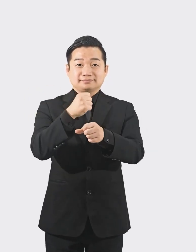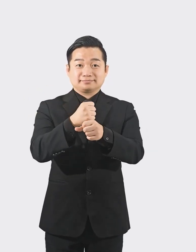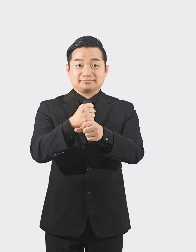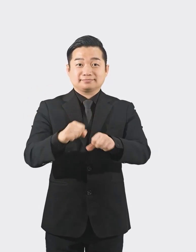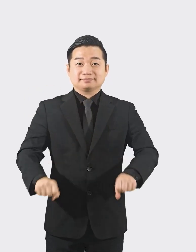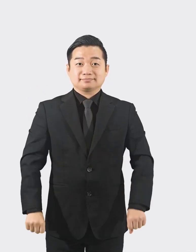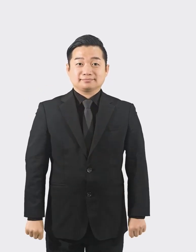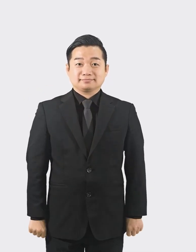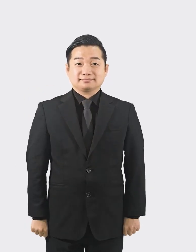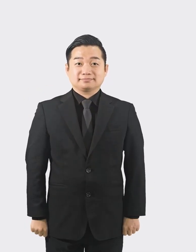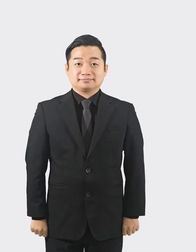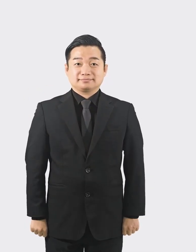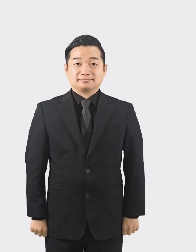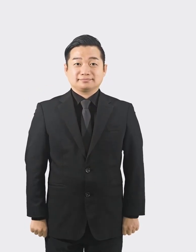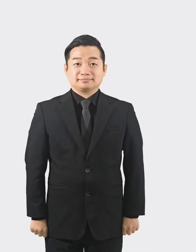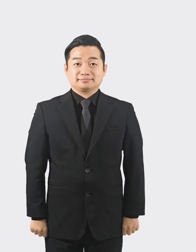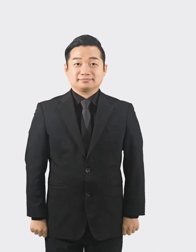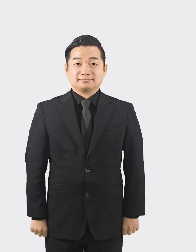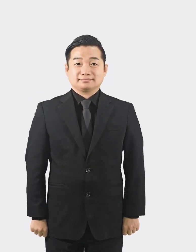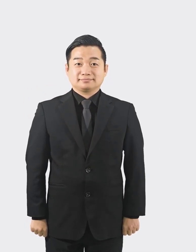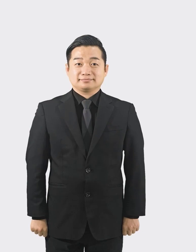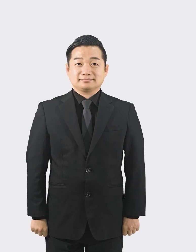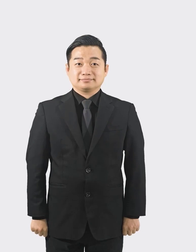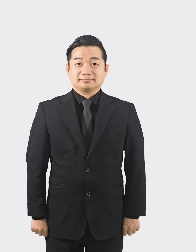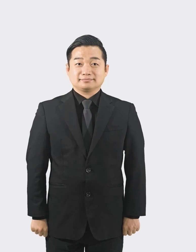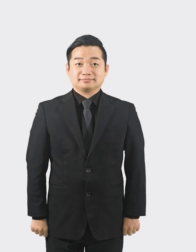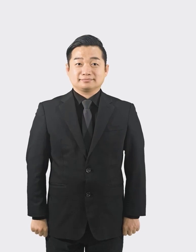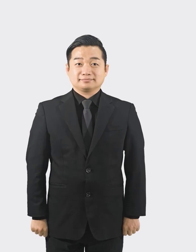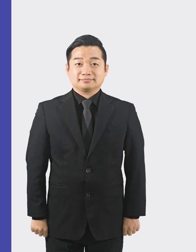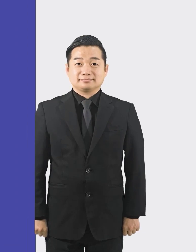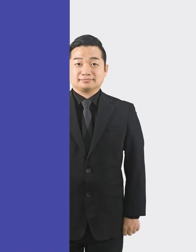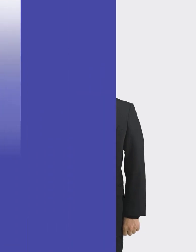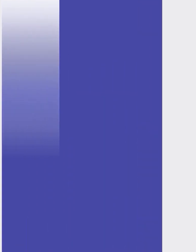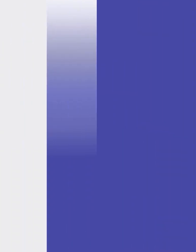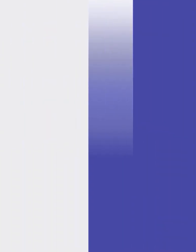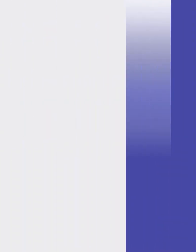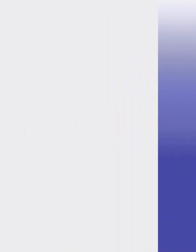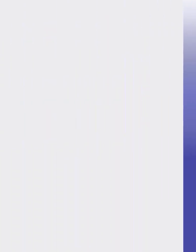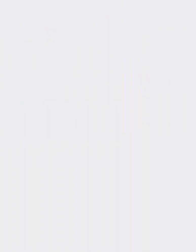재구성한 것입니다. 문화체육관광부 국립장애인도서관 Gurk kinda 감사합니다.